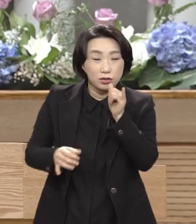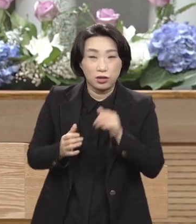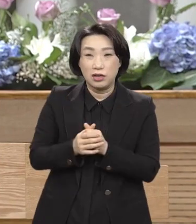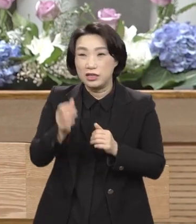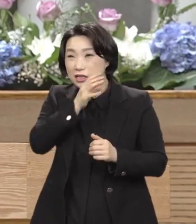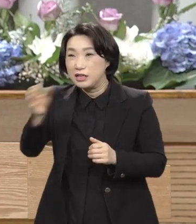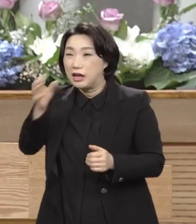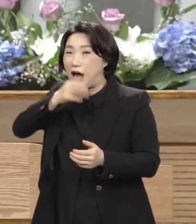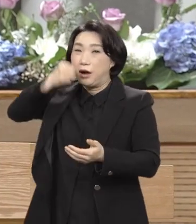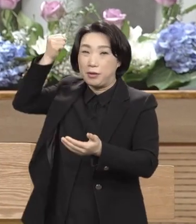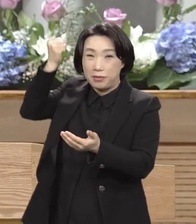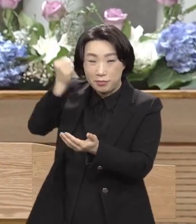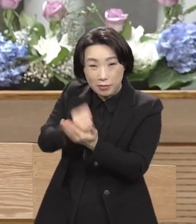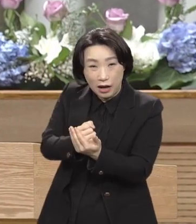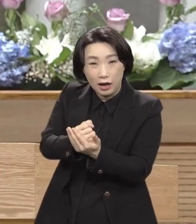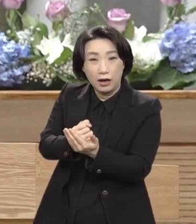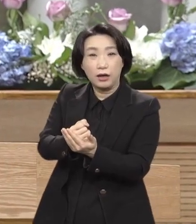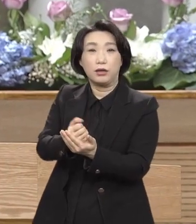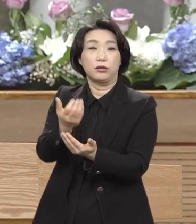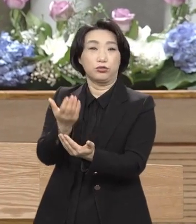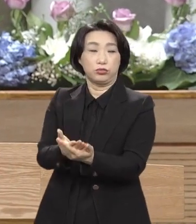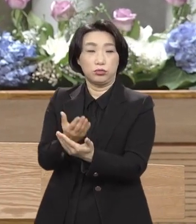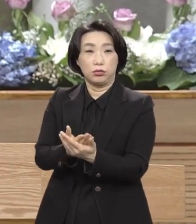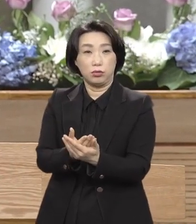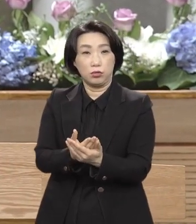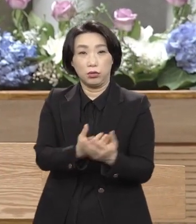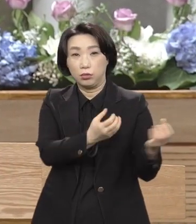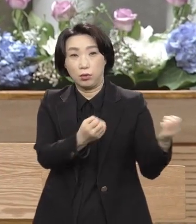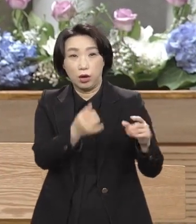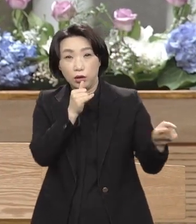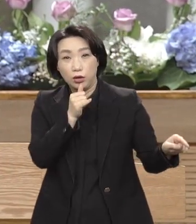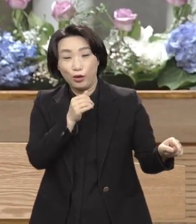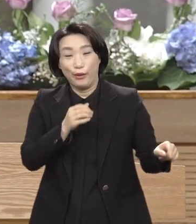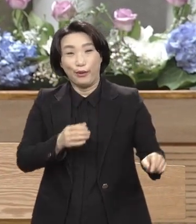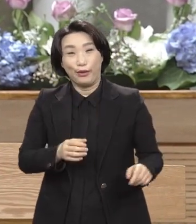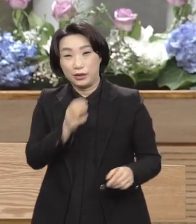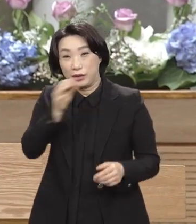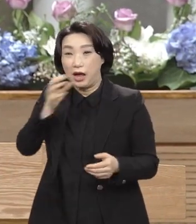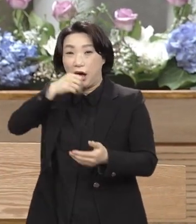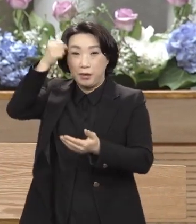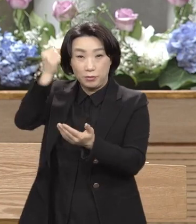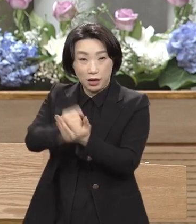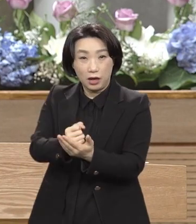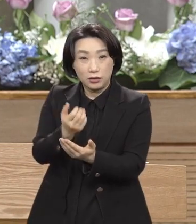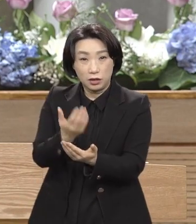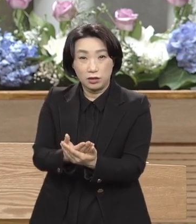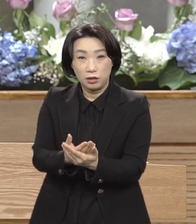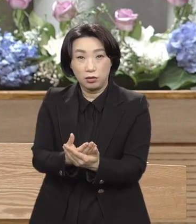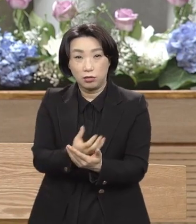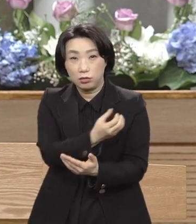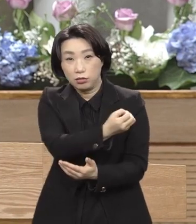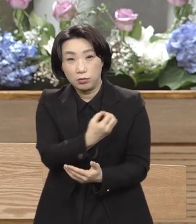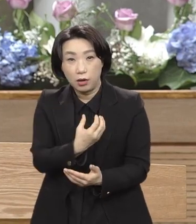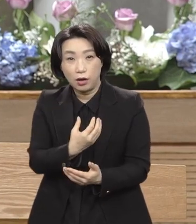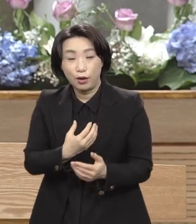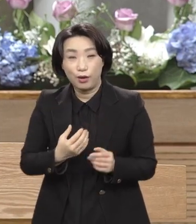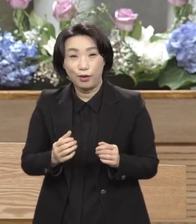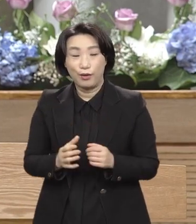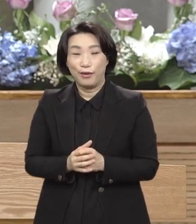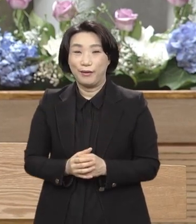십자가에 못 박아야 합니다. 십자가에 못 박아야 합니다. 라고 들고